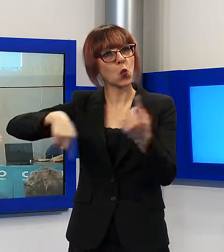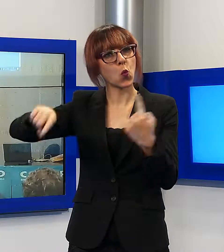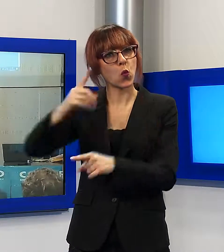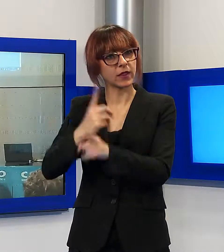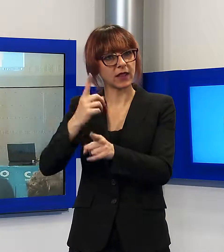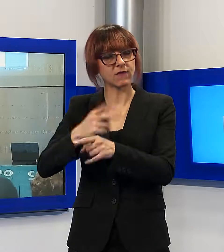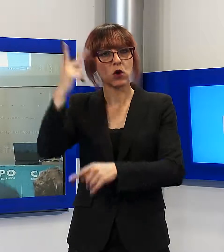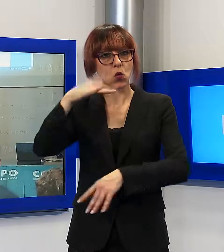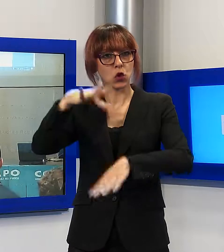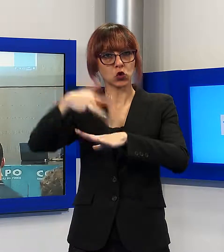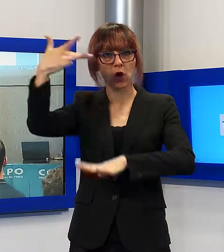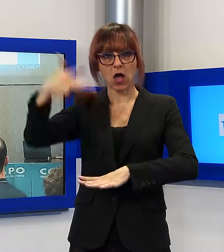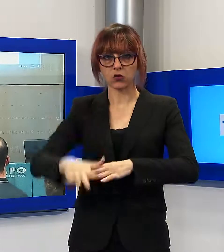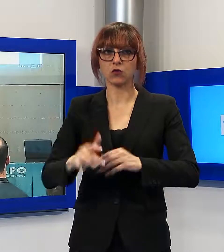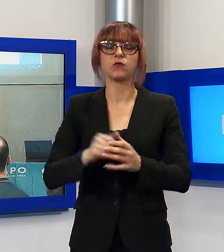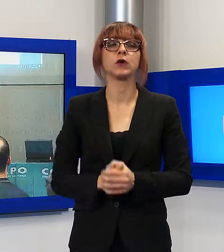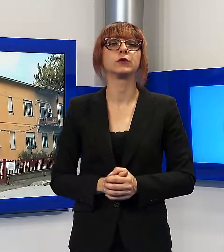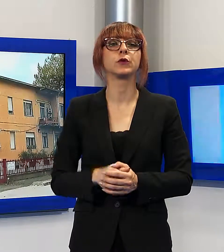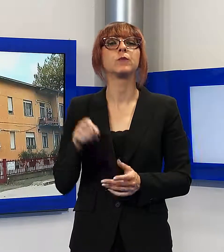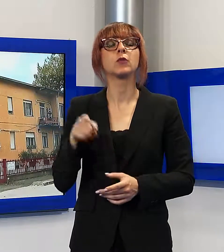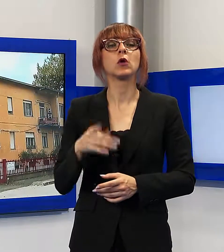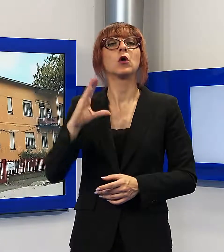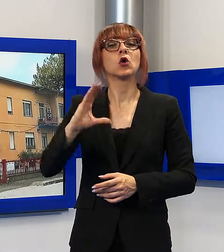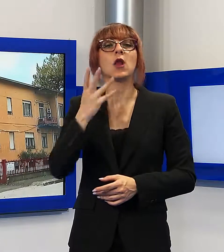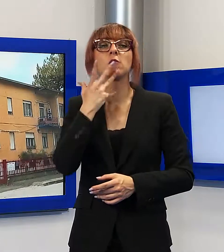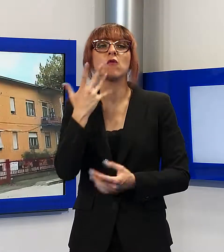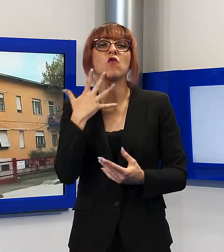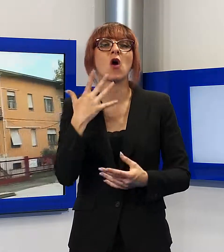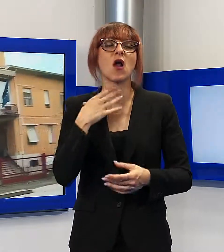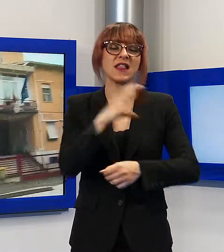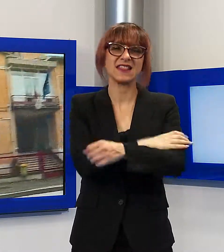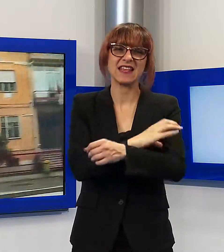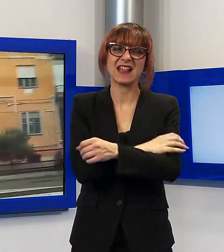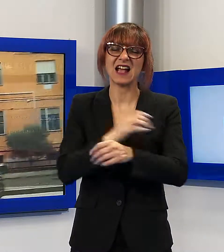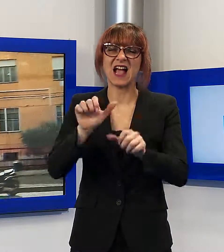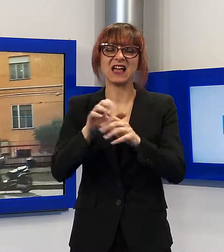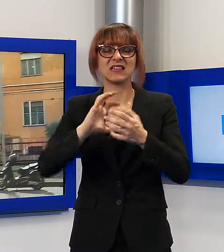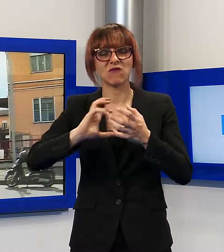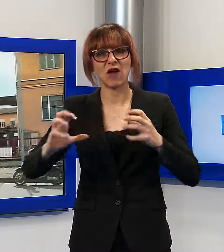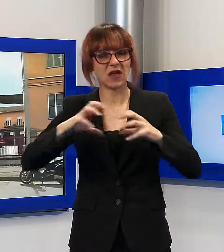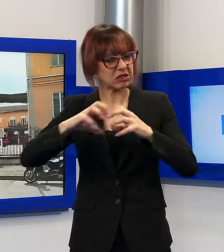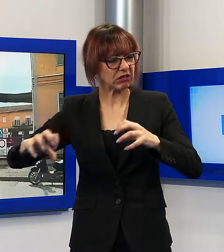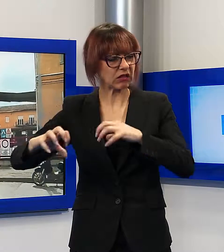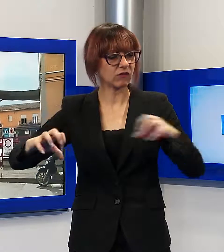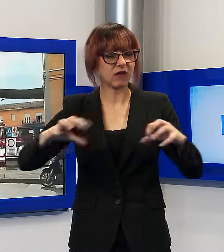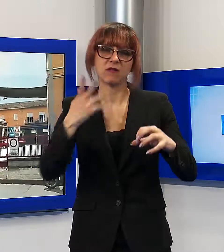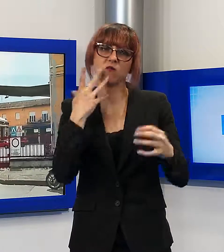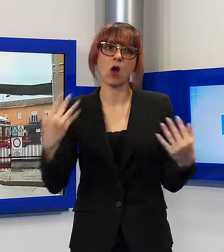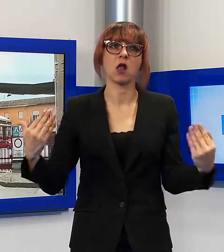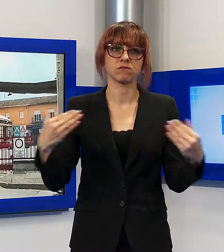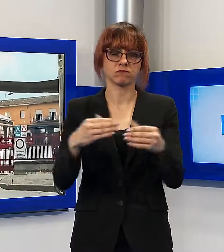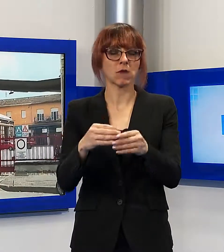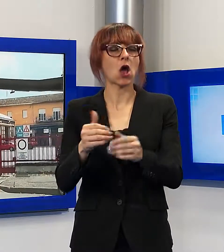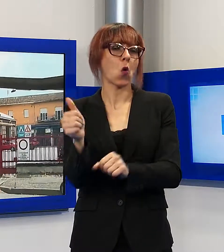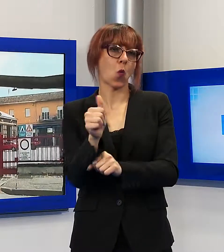frastagliamento delle sigle sindacali di categoria, ma anche lanciare l'allarme sulle varie problematiche cui tutti i giorni devono far